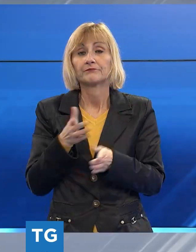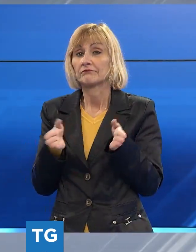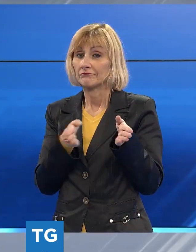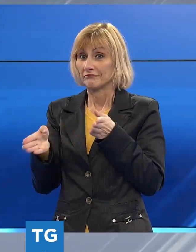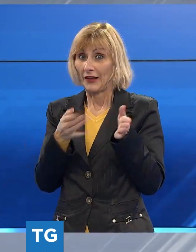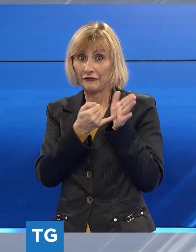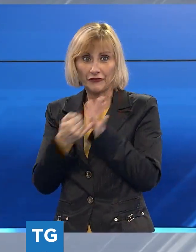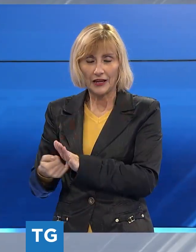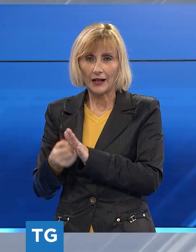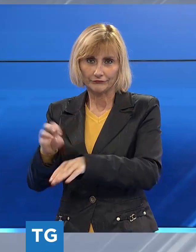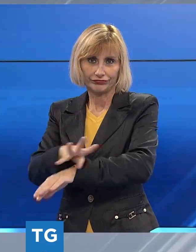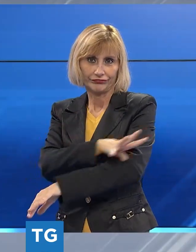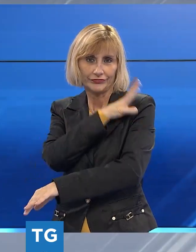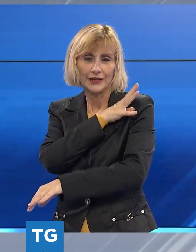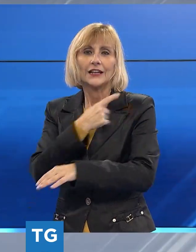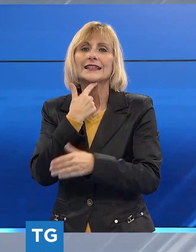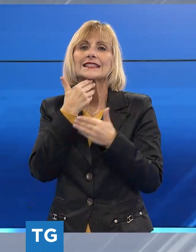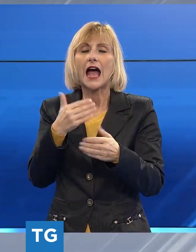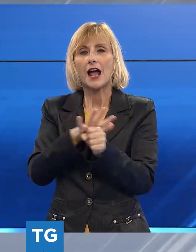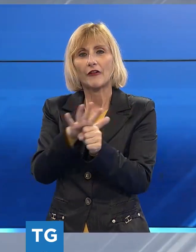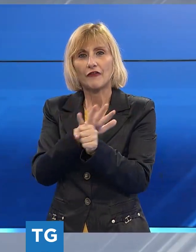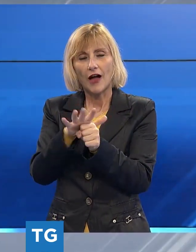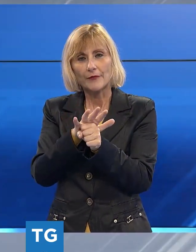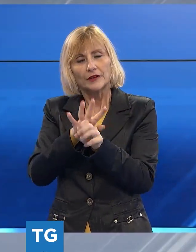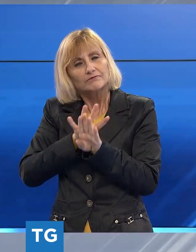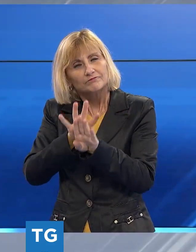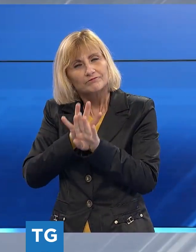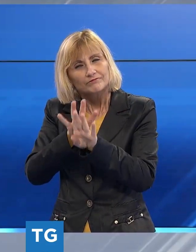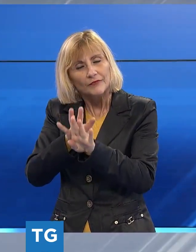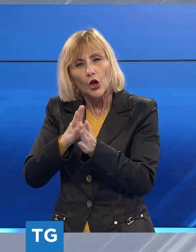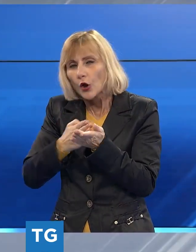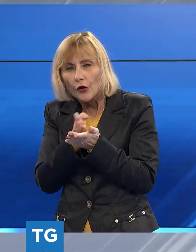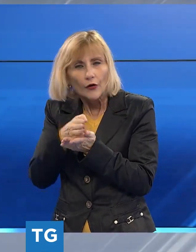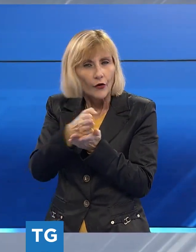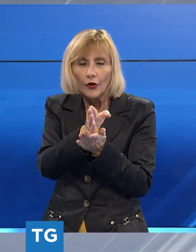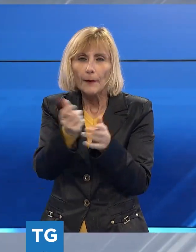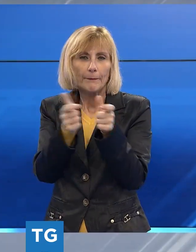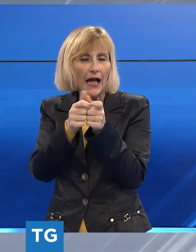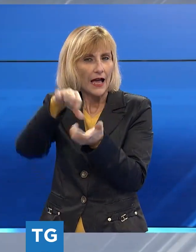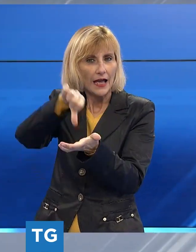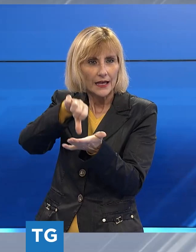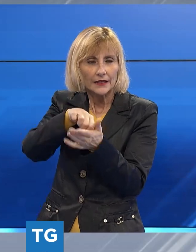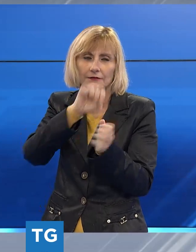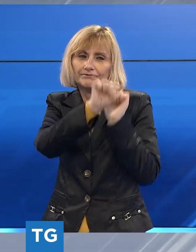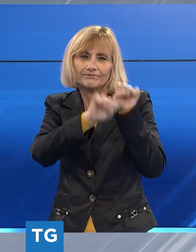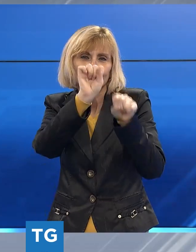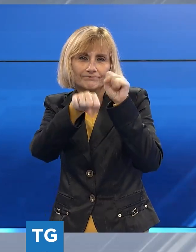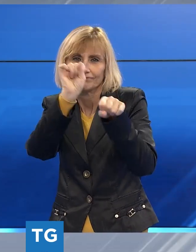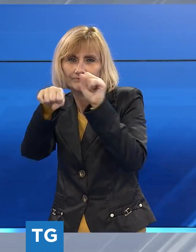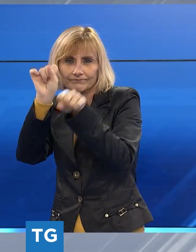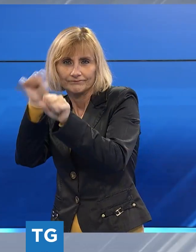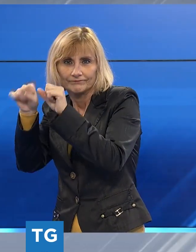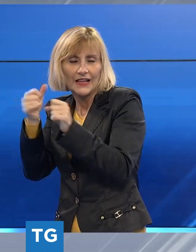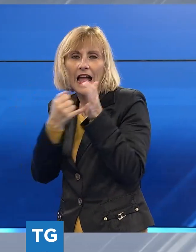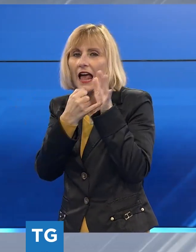finale, quando la Sacra Famiglia ha intrapreso tutto il percorso all'interno del paese di Ruota e dopo aver bussato a tutte le porte ha trovato